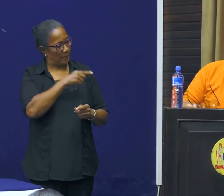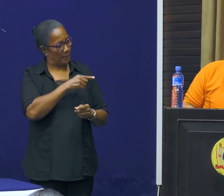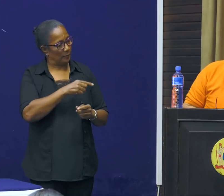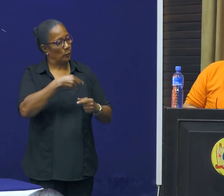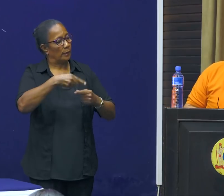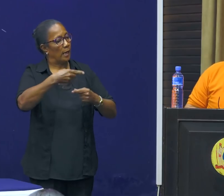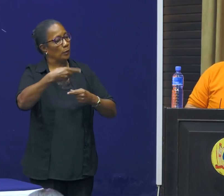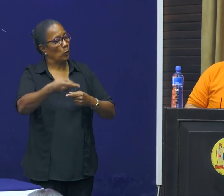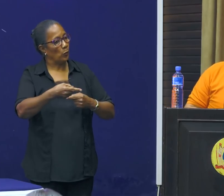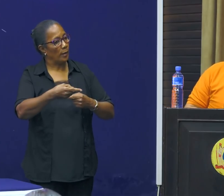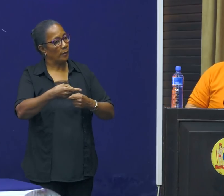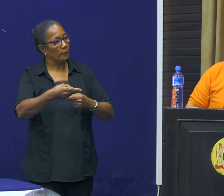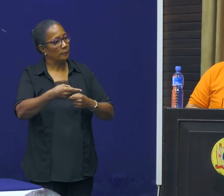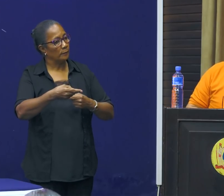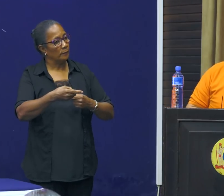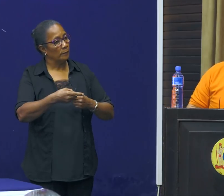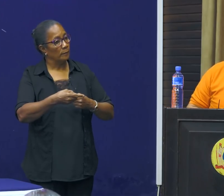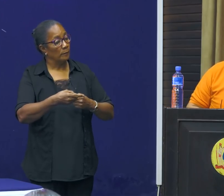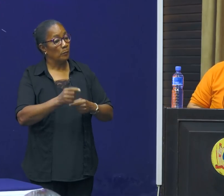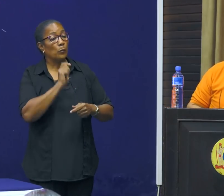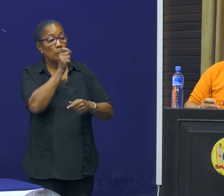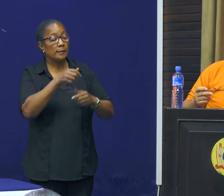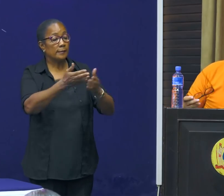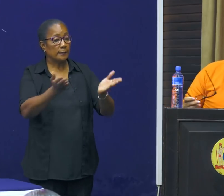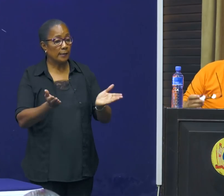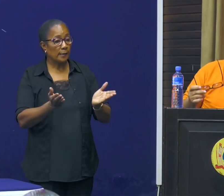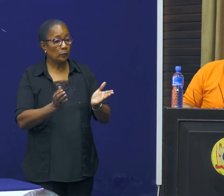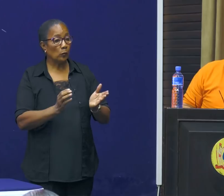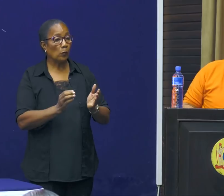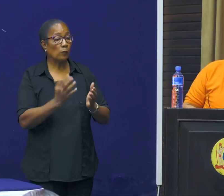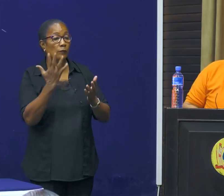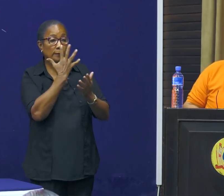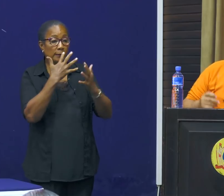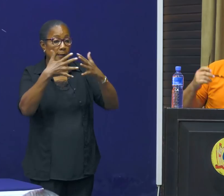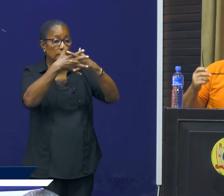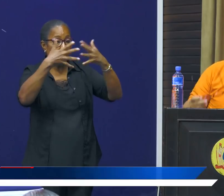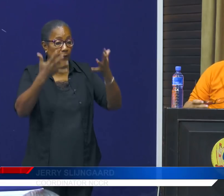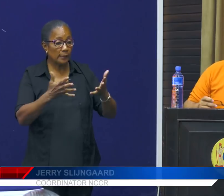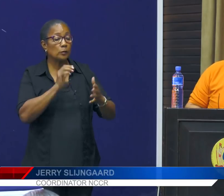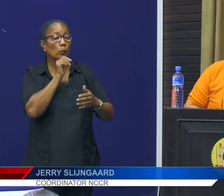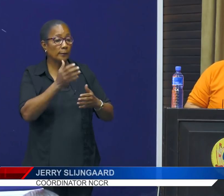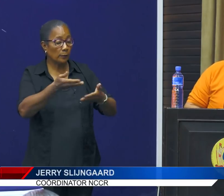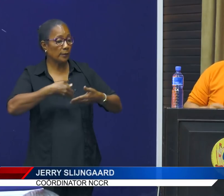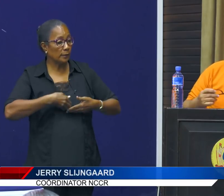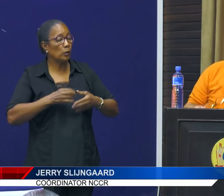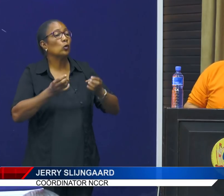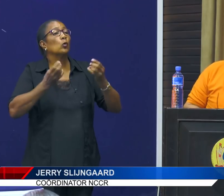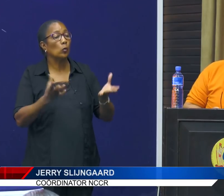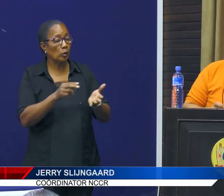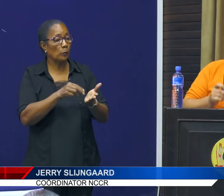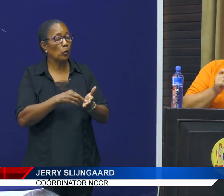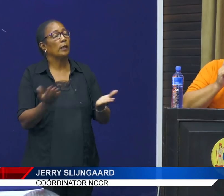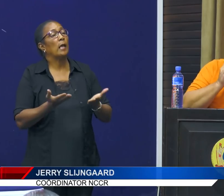gaandeweg zullen wij dus in elk geval publiceren in het kader van transparantie wat we hebben gehad en hoe ze gebruikt zijn geworden en waar